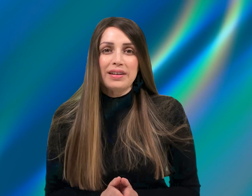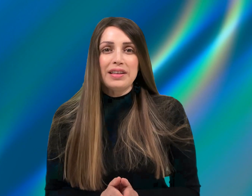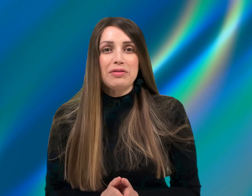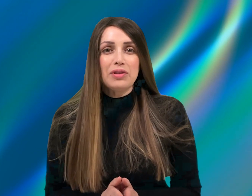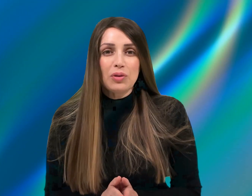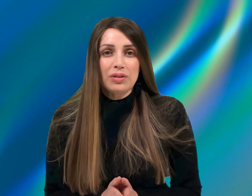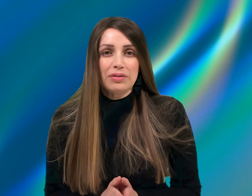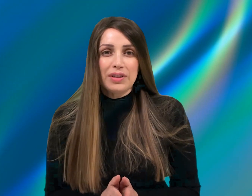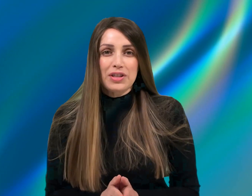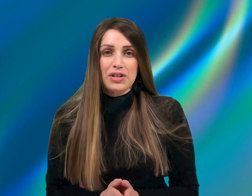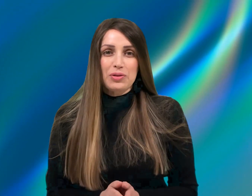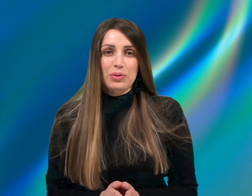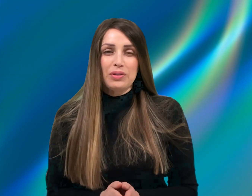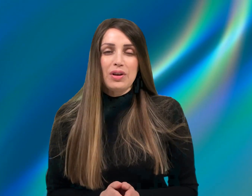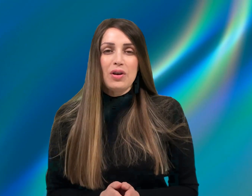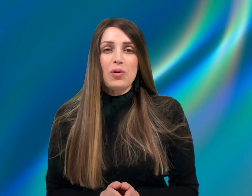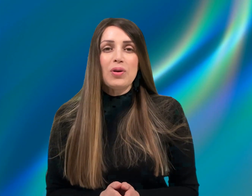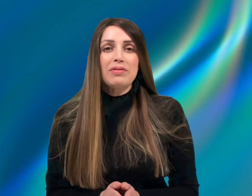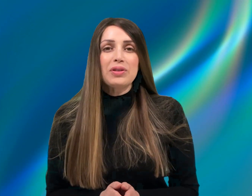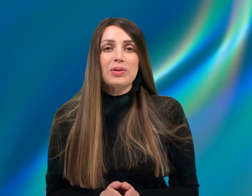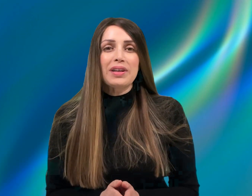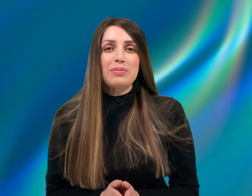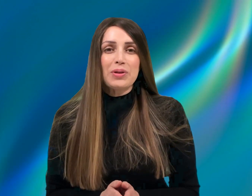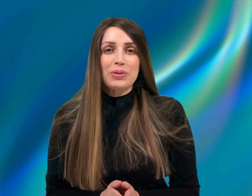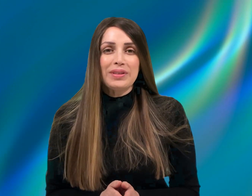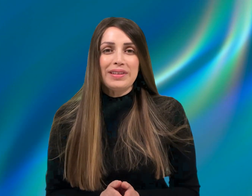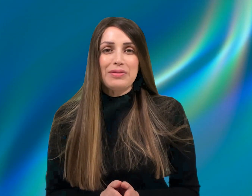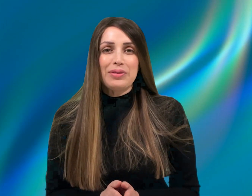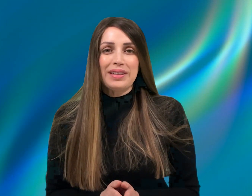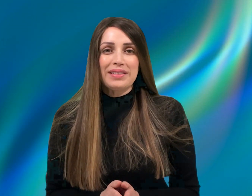לבנות ולשנות. אוהבת אתכם מאוד, אפרת.